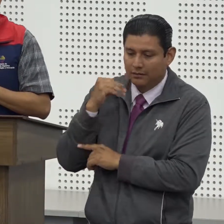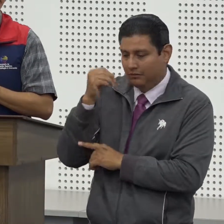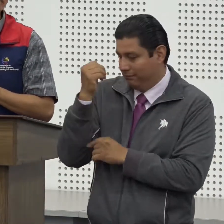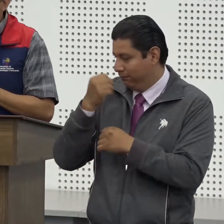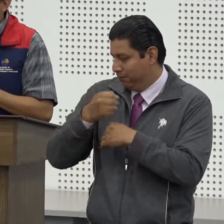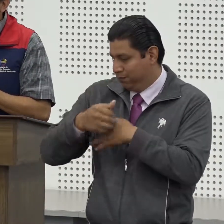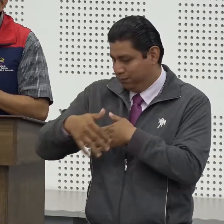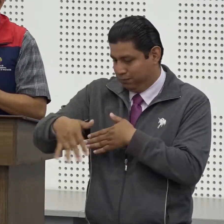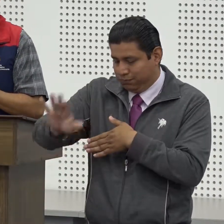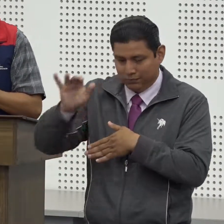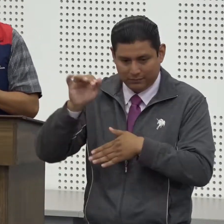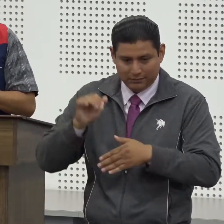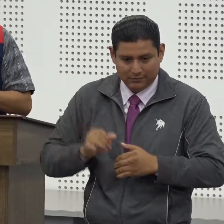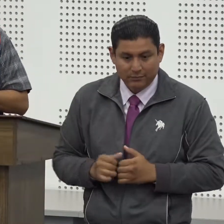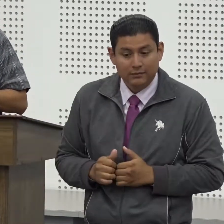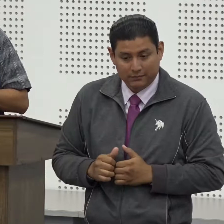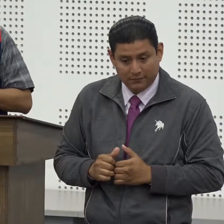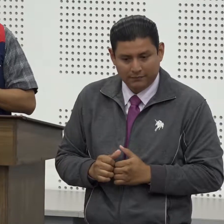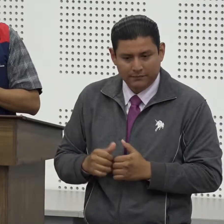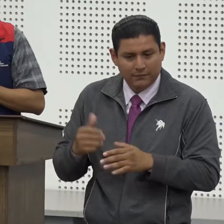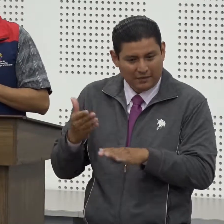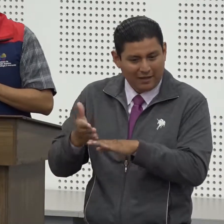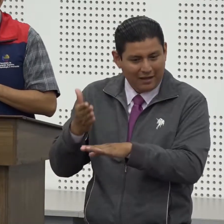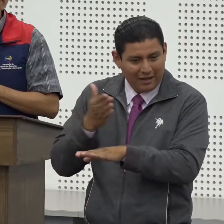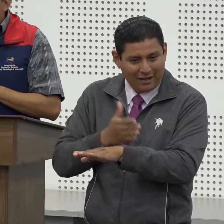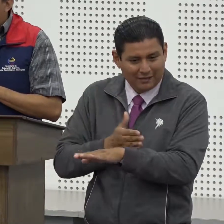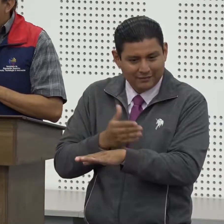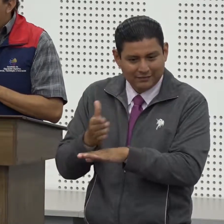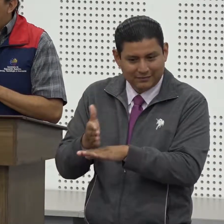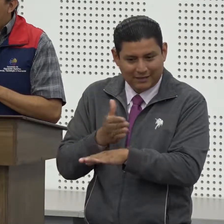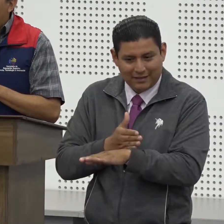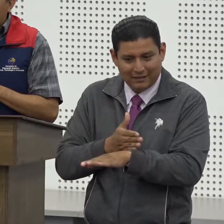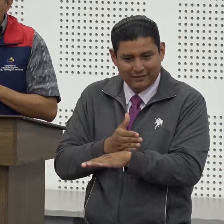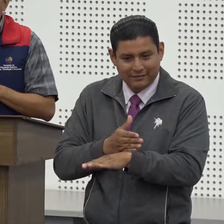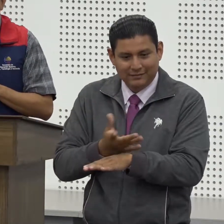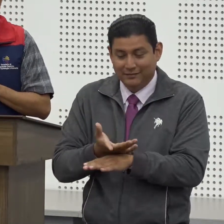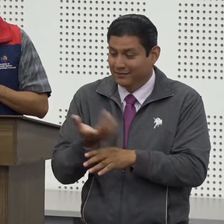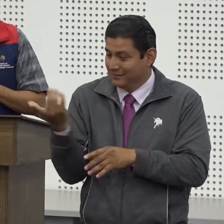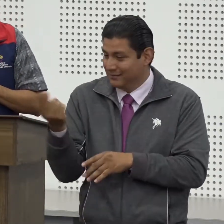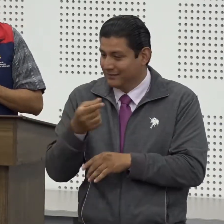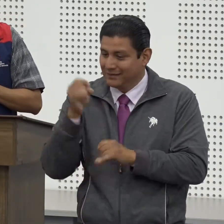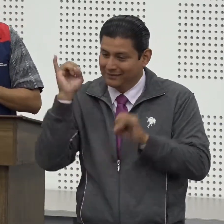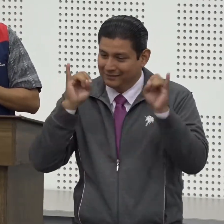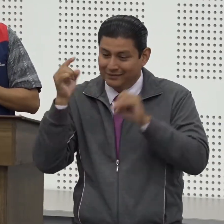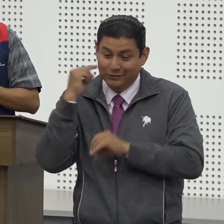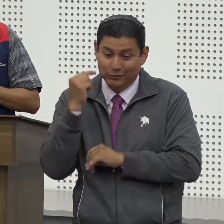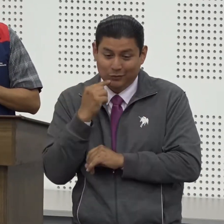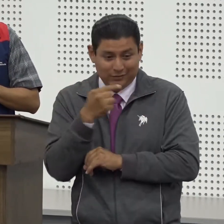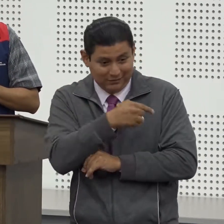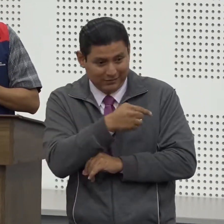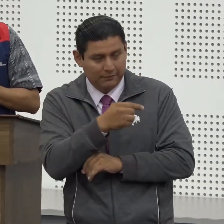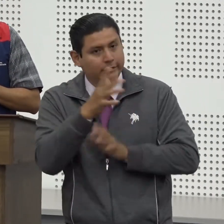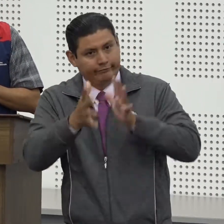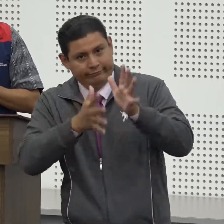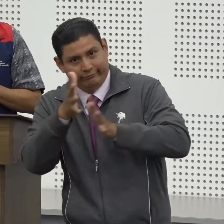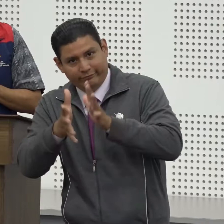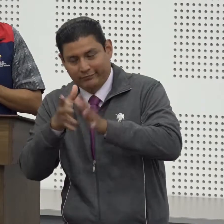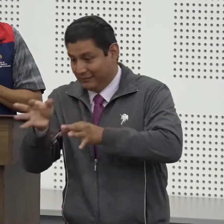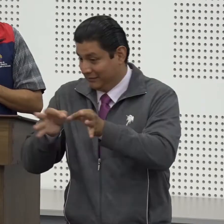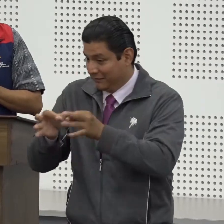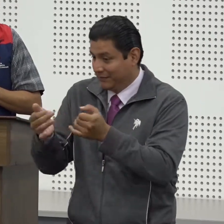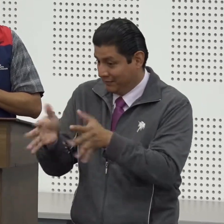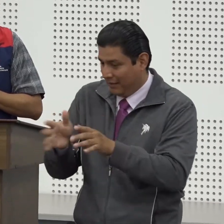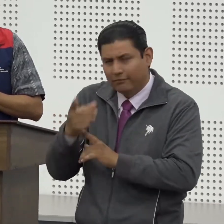y sobre todo hace un momento mientras estaban las dos señoritas de acá hablando de su sueño cuál es su sueño